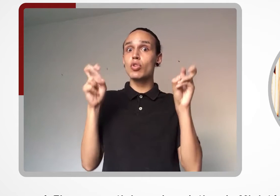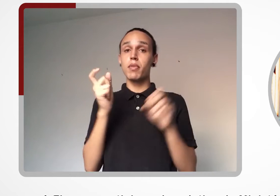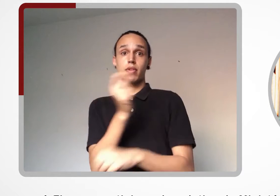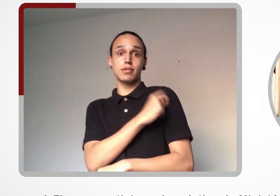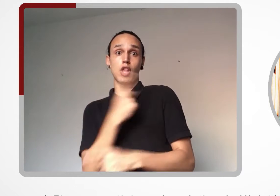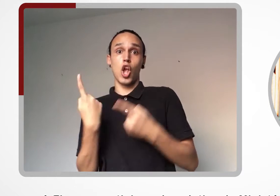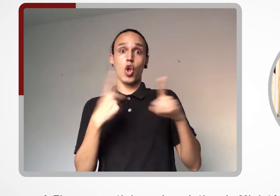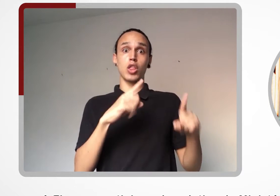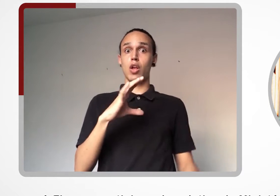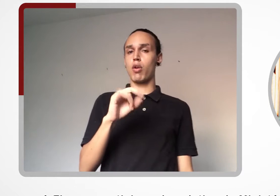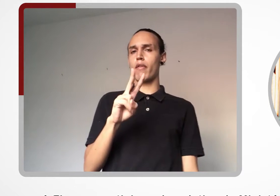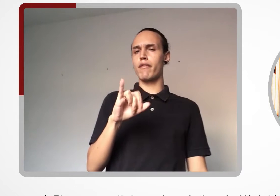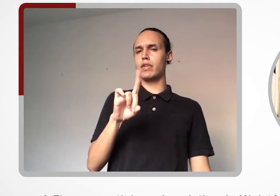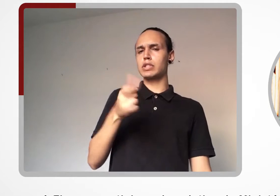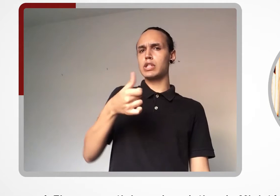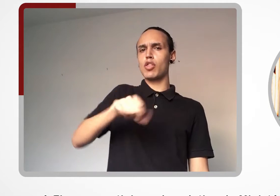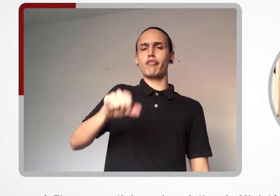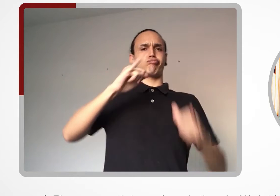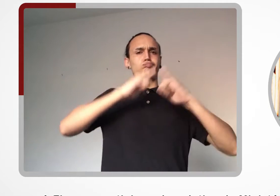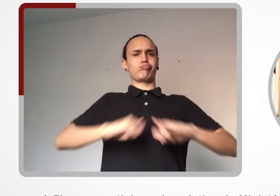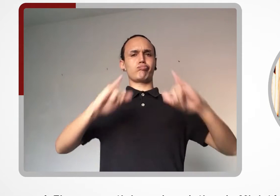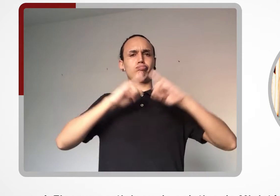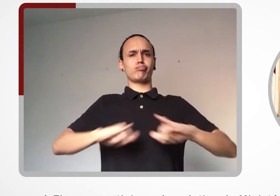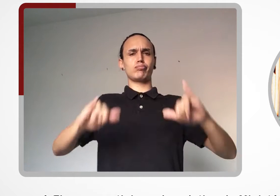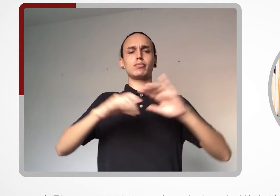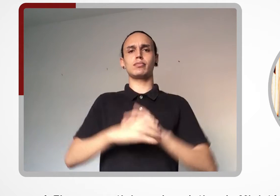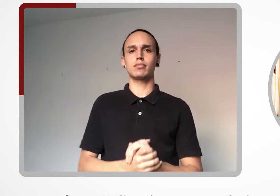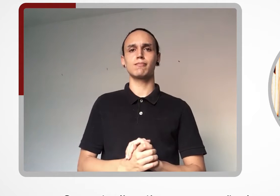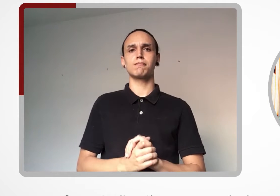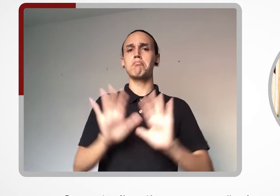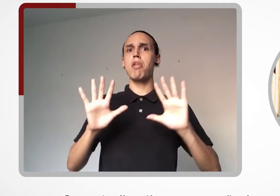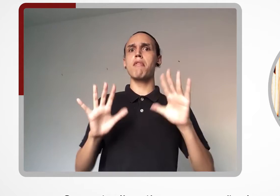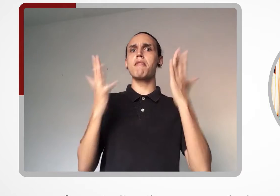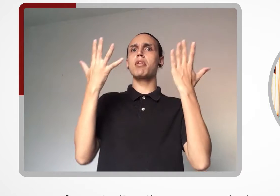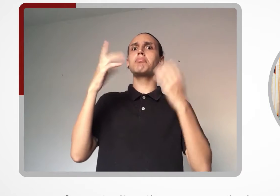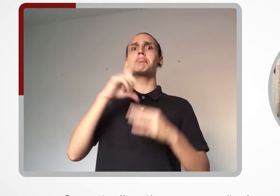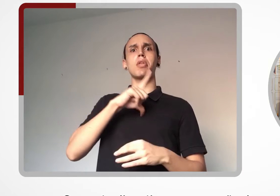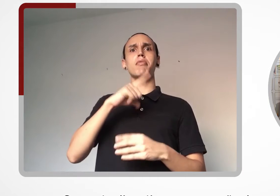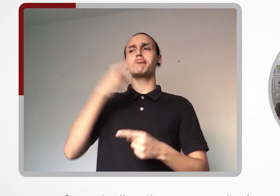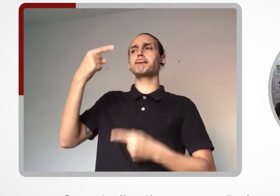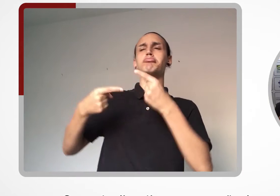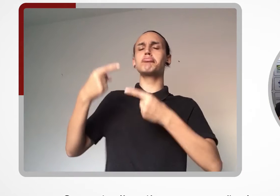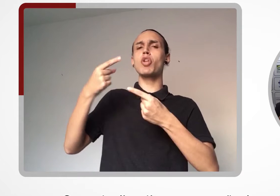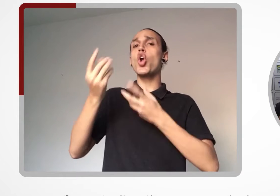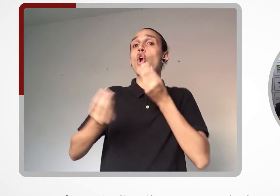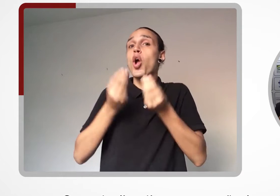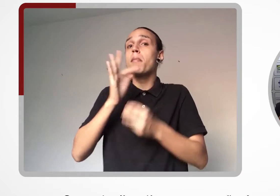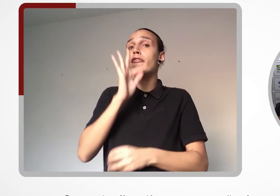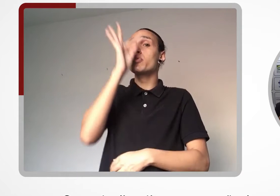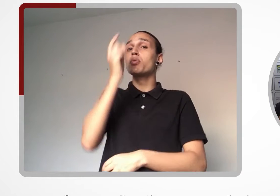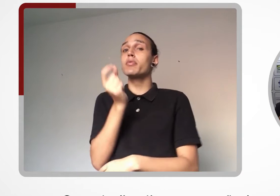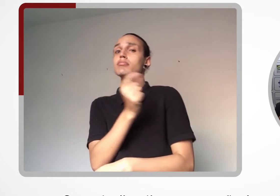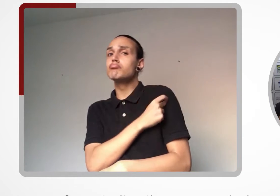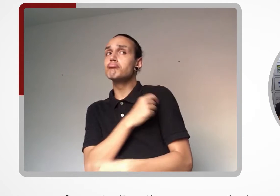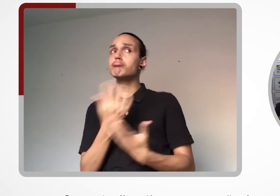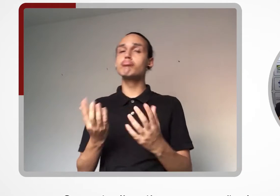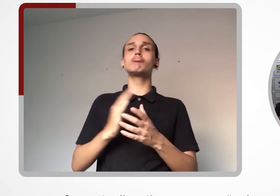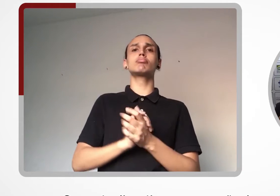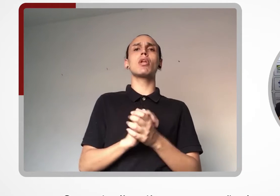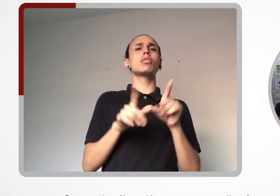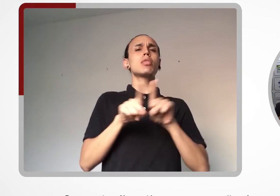em estudo contra a Covid-19. O evento discutiu a prospecção de vacinas,